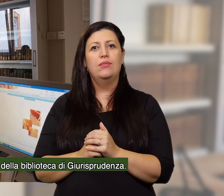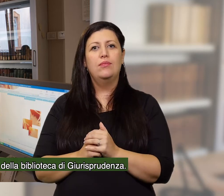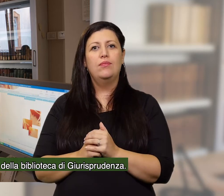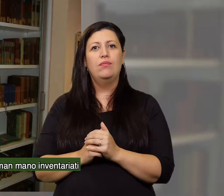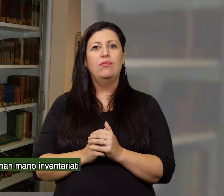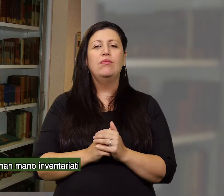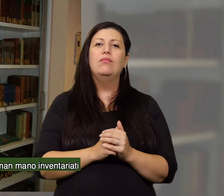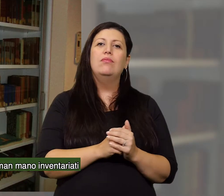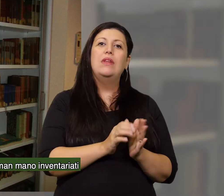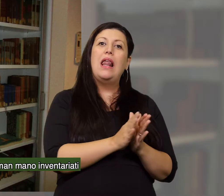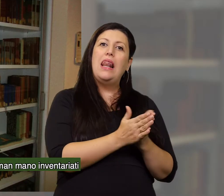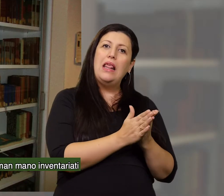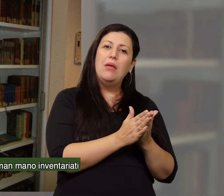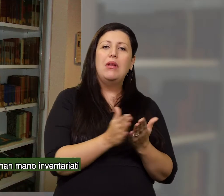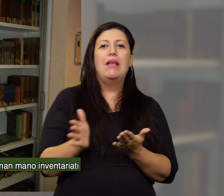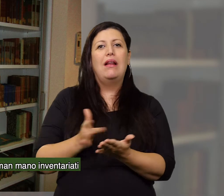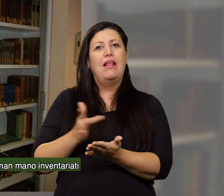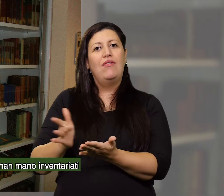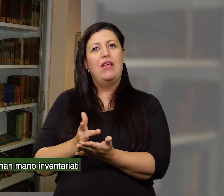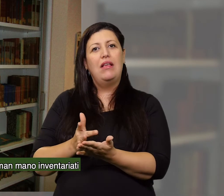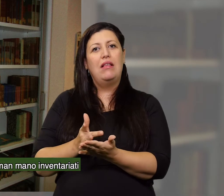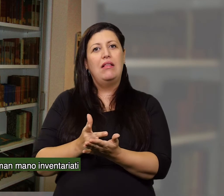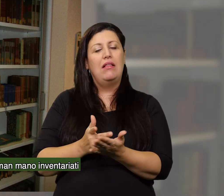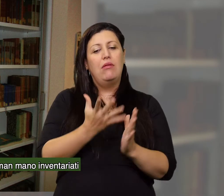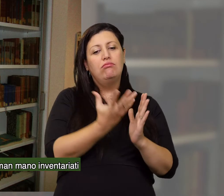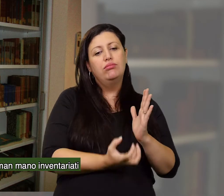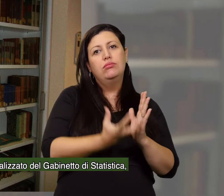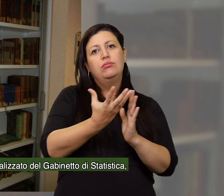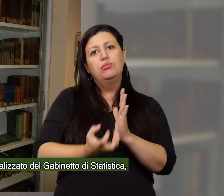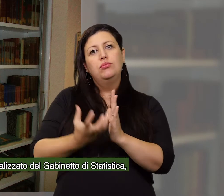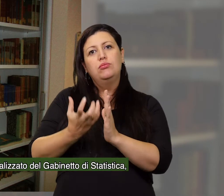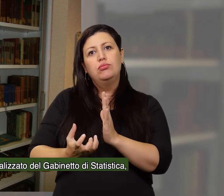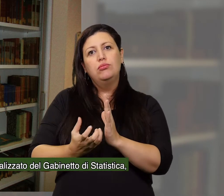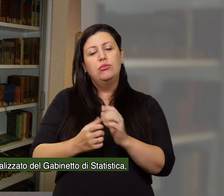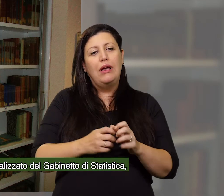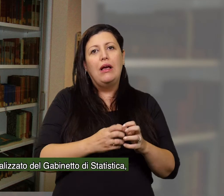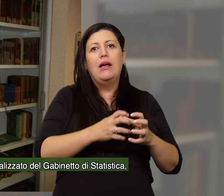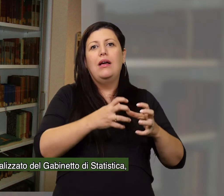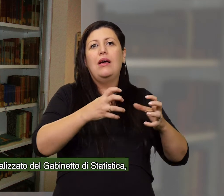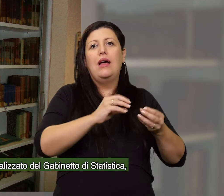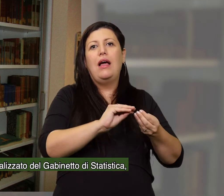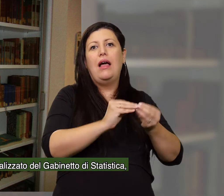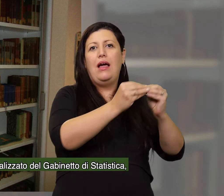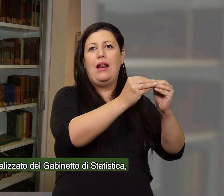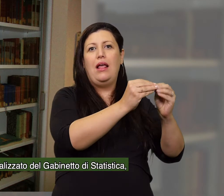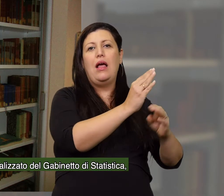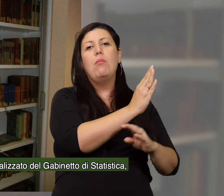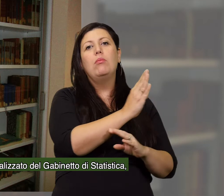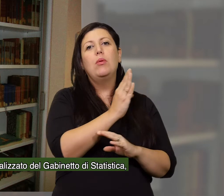Libri e riviste, man mano inventariati, costituiscono il fondo specializzato del